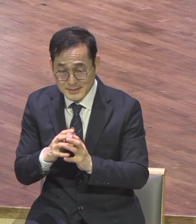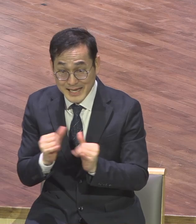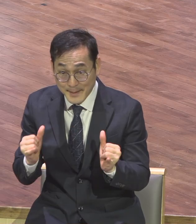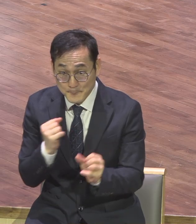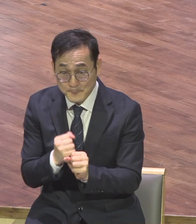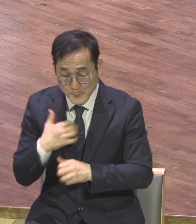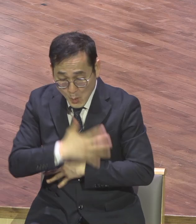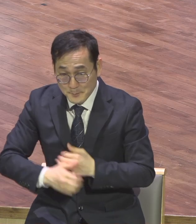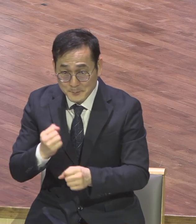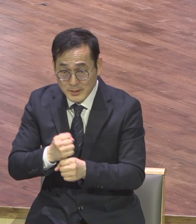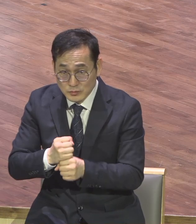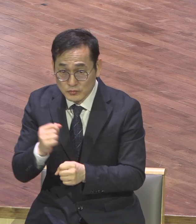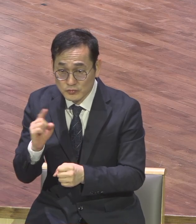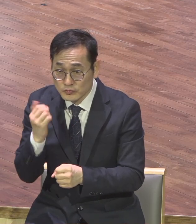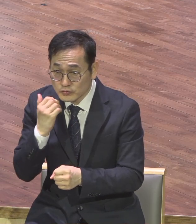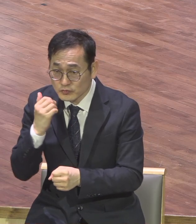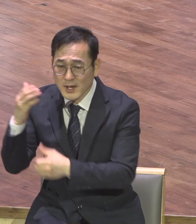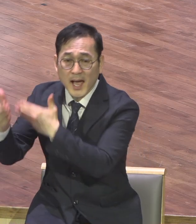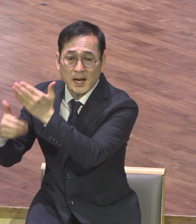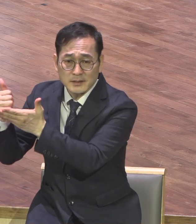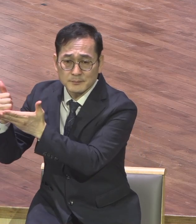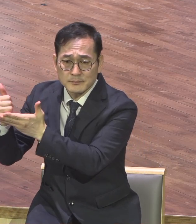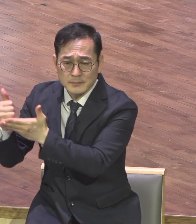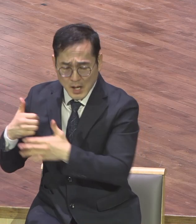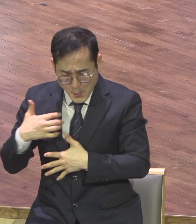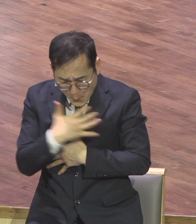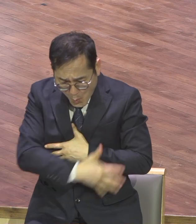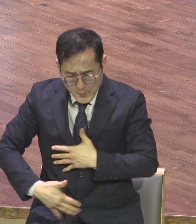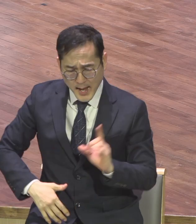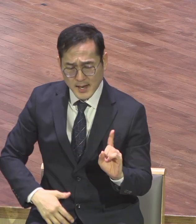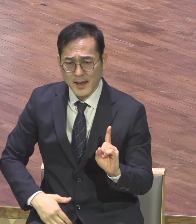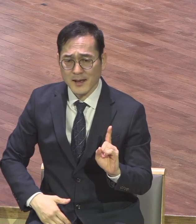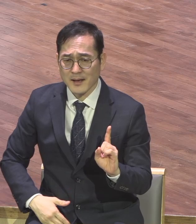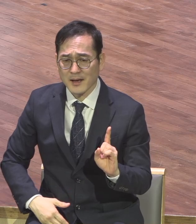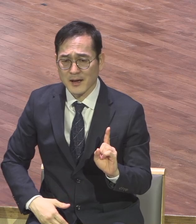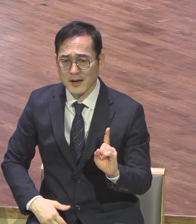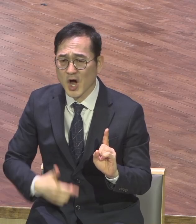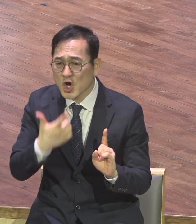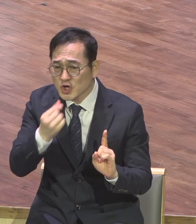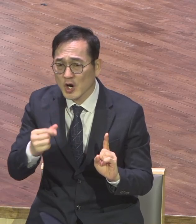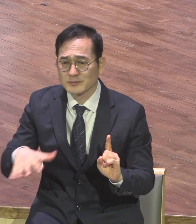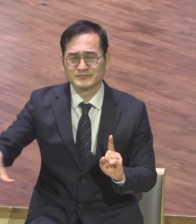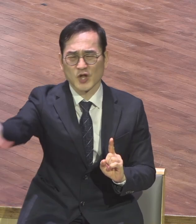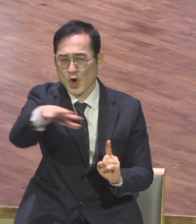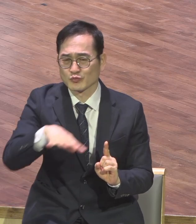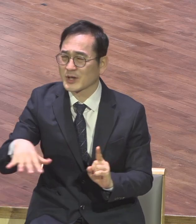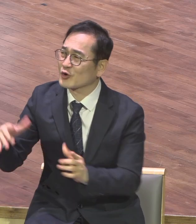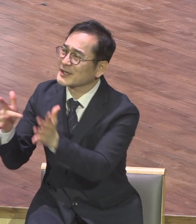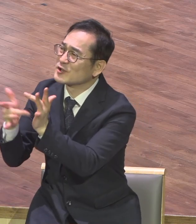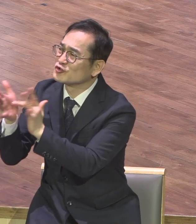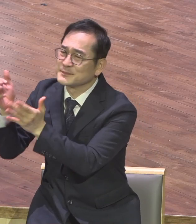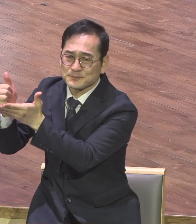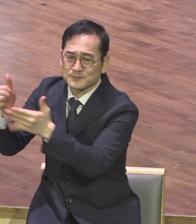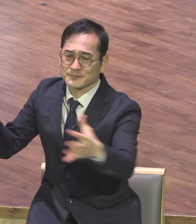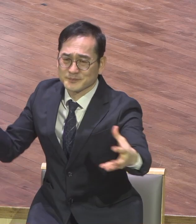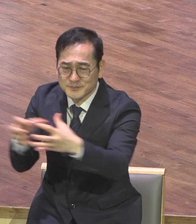우리를 한몸 되게 하신 성령님 한 분 그 성령님께서 우리